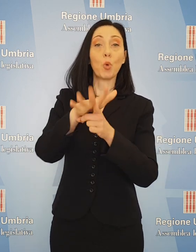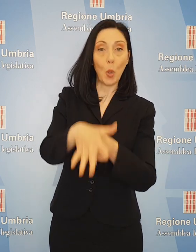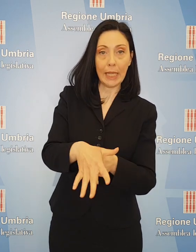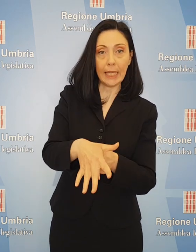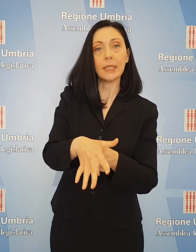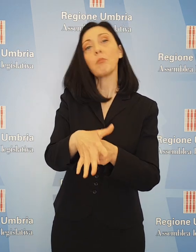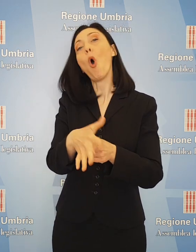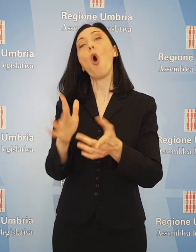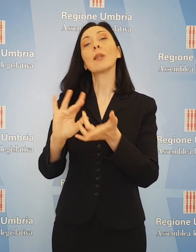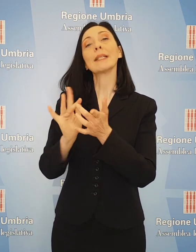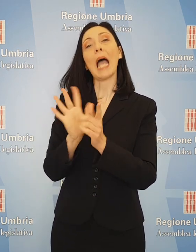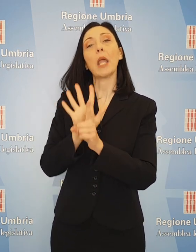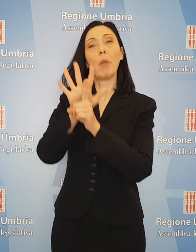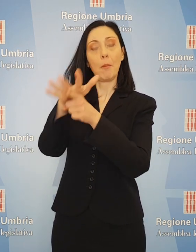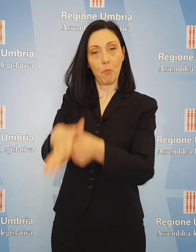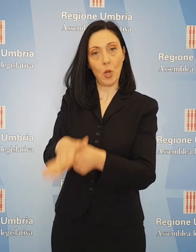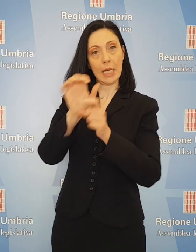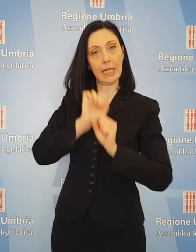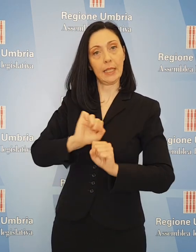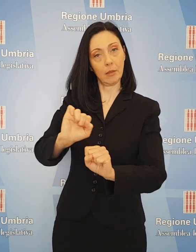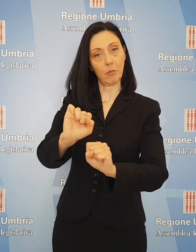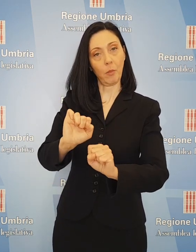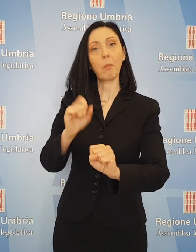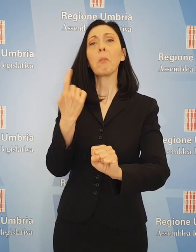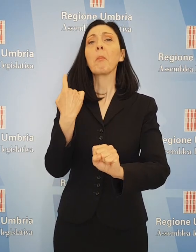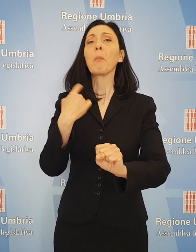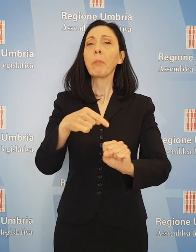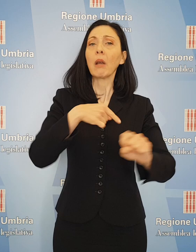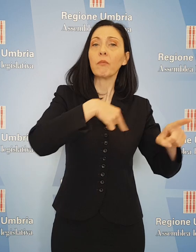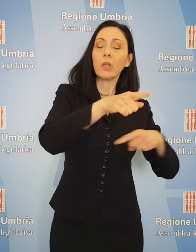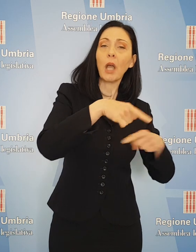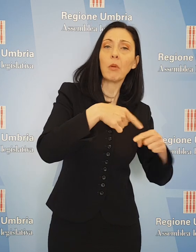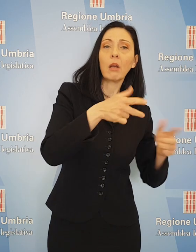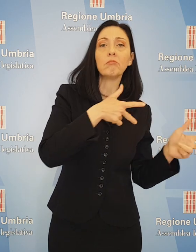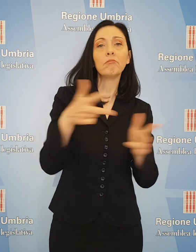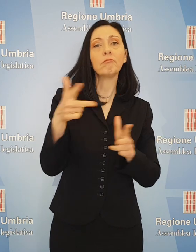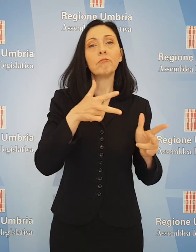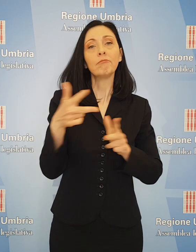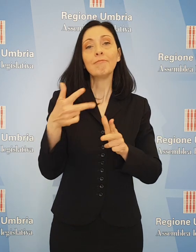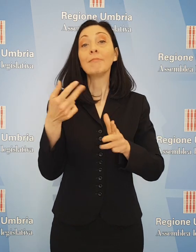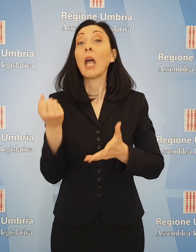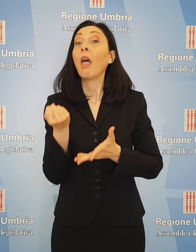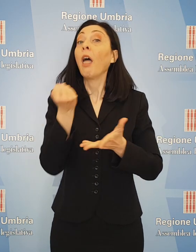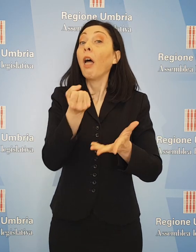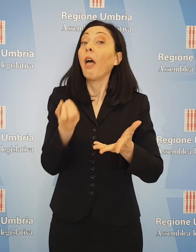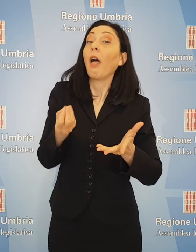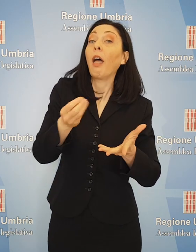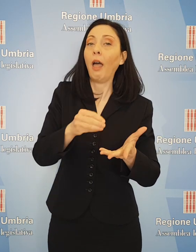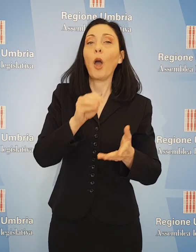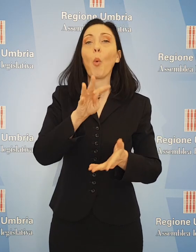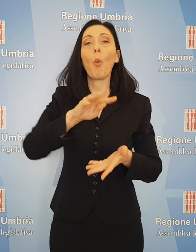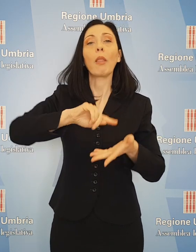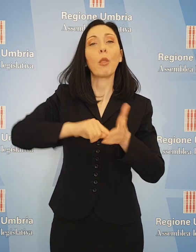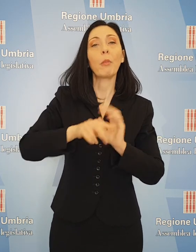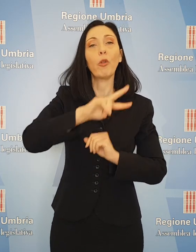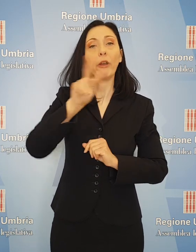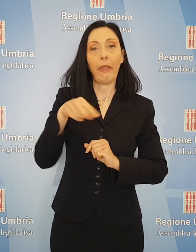e cyberbullismo. Per quanto riguarda viabilità ai trasporti, vi è un incremento di 4 milioni di euro che porta a